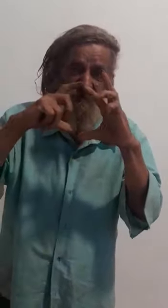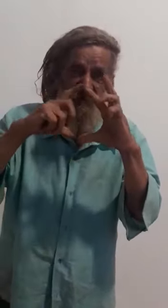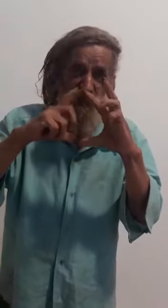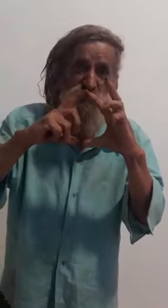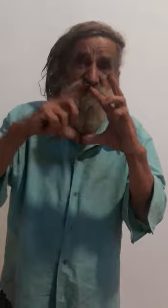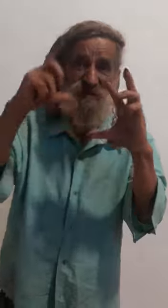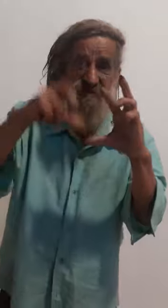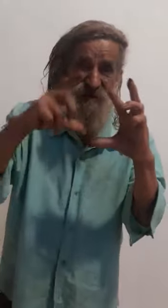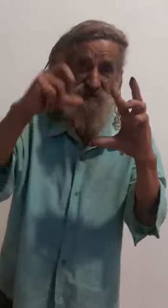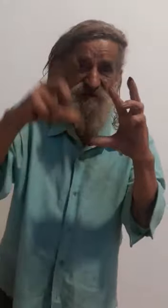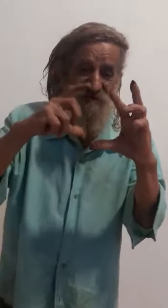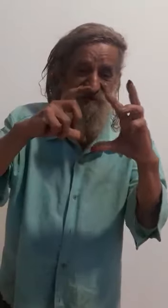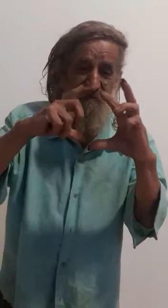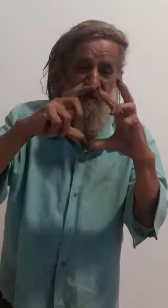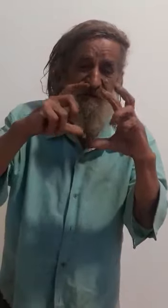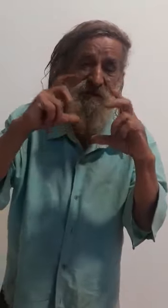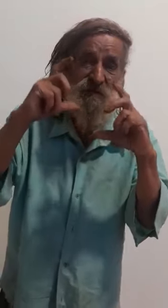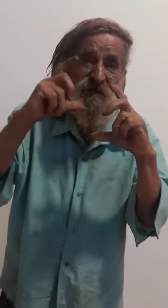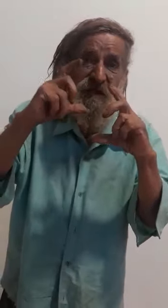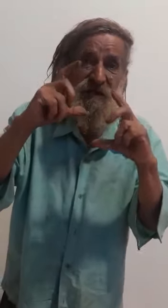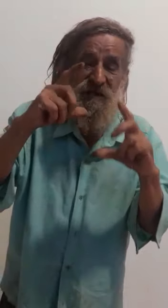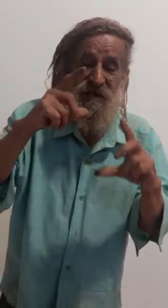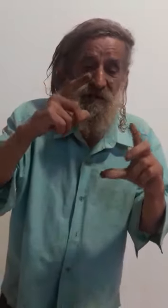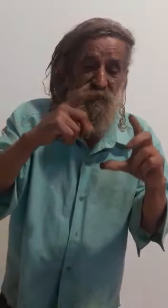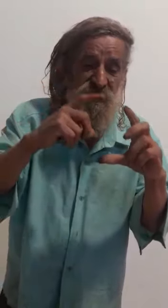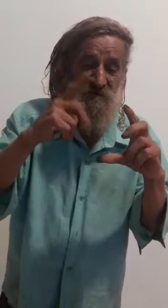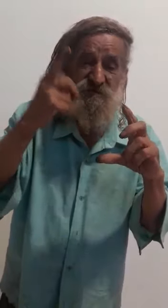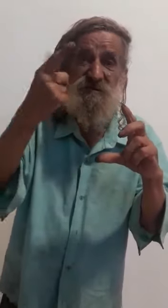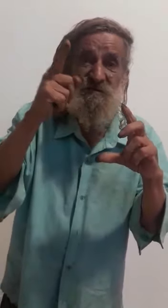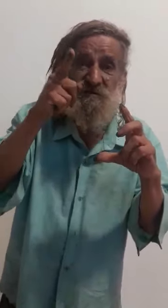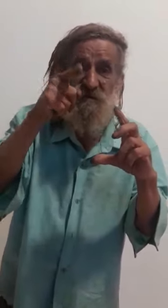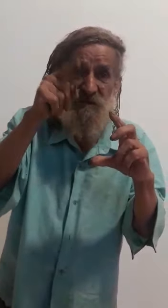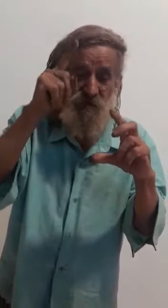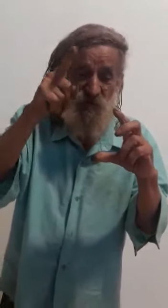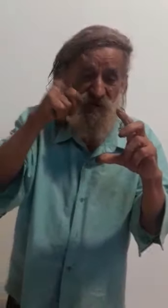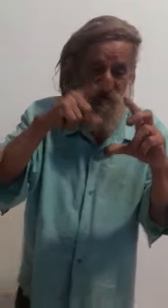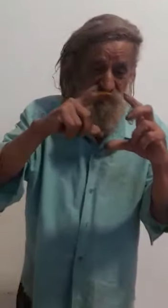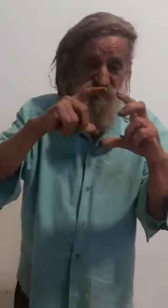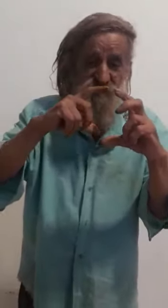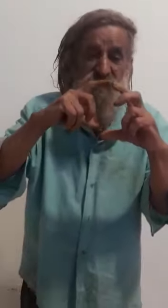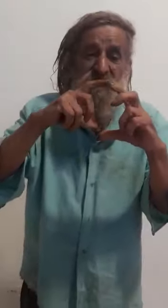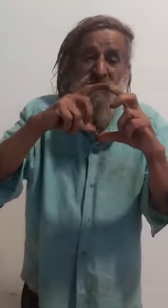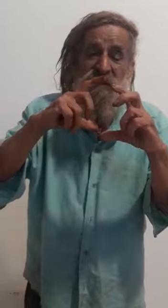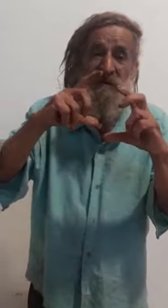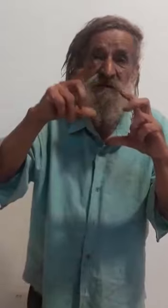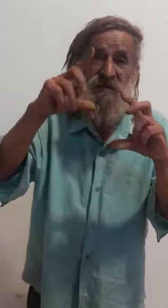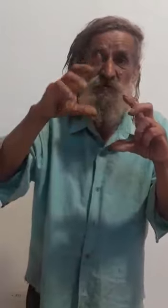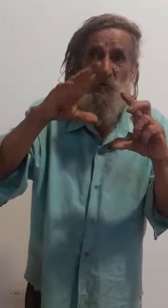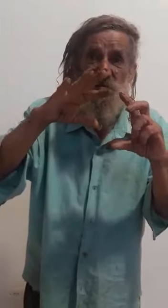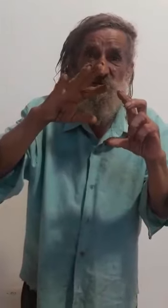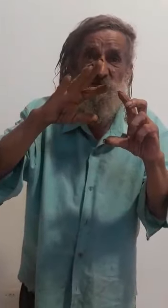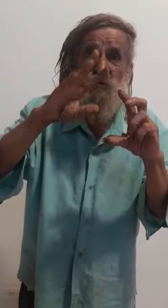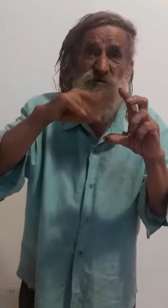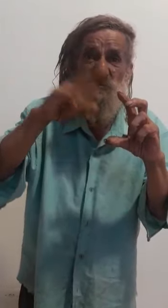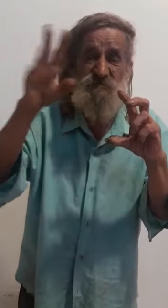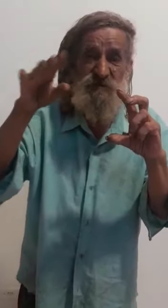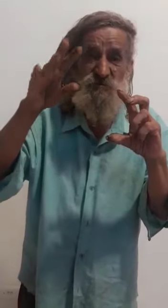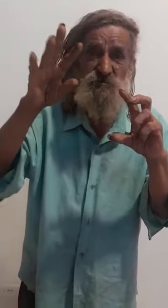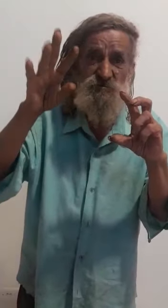de PUC, testamos essa semana Dinamo, o antigo em coisa de oito minutos